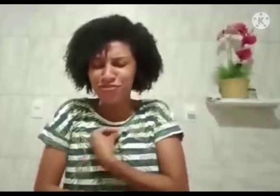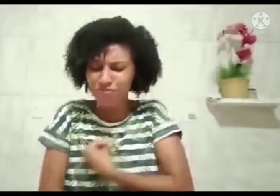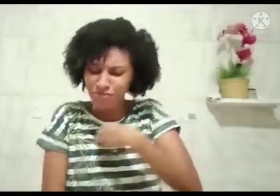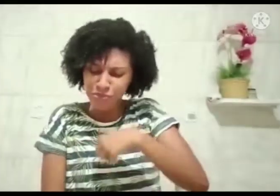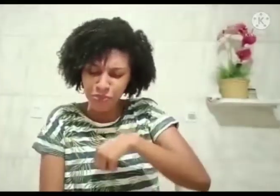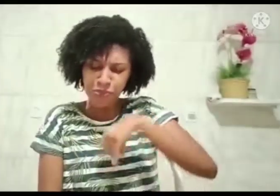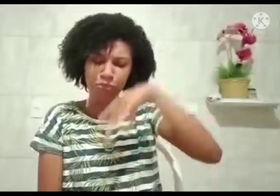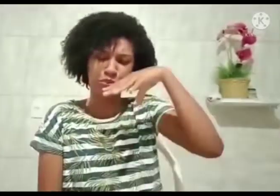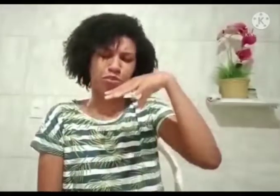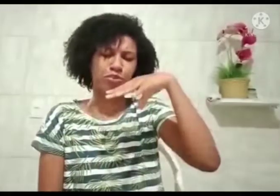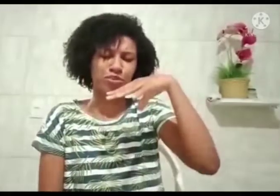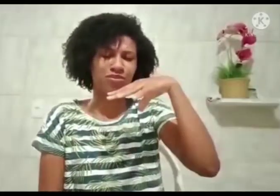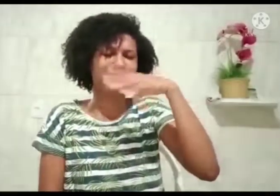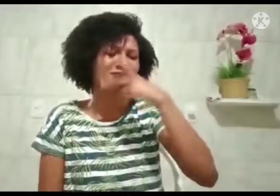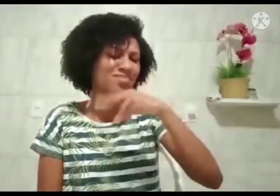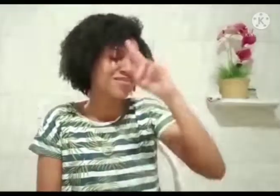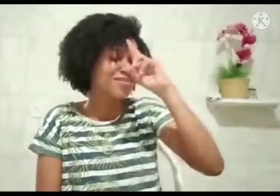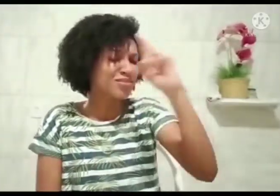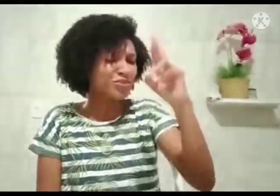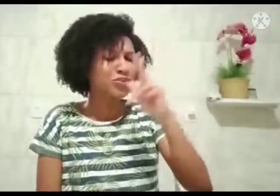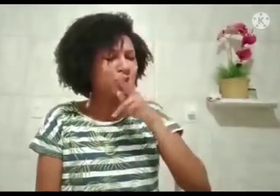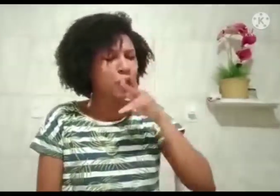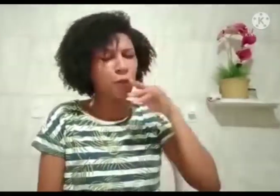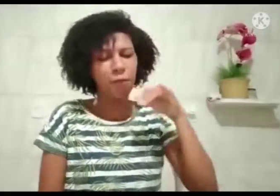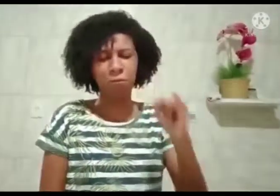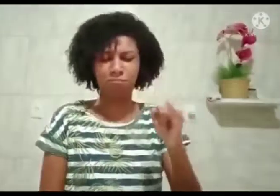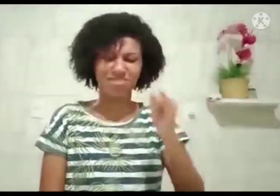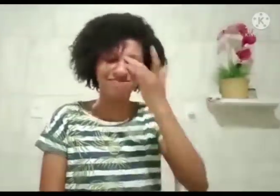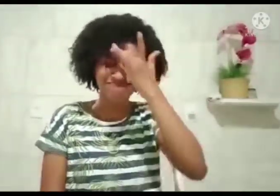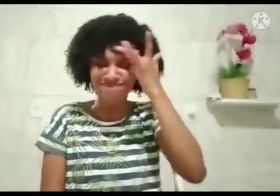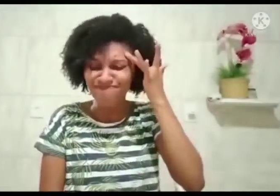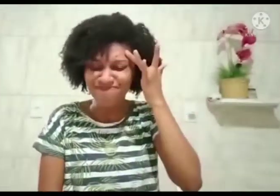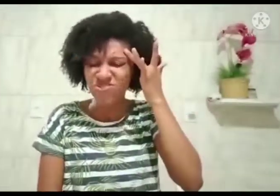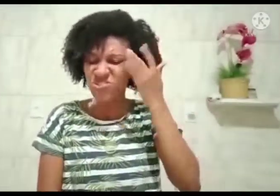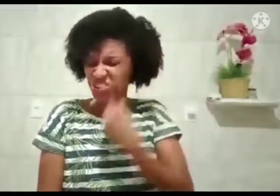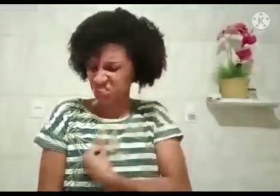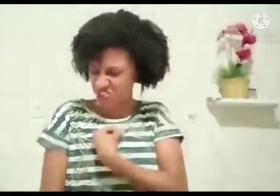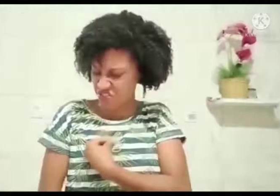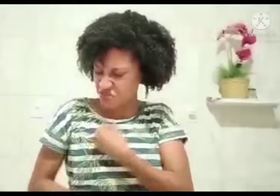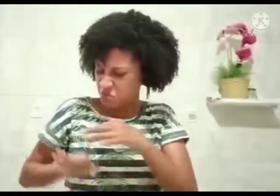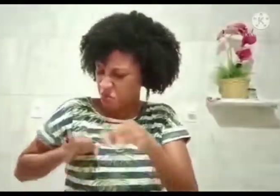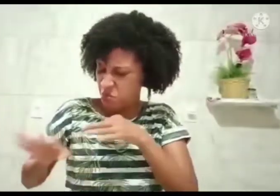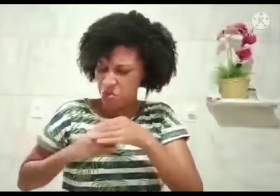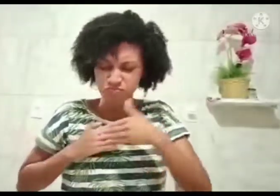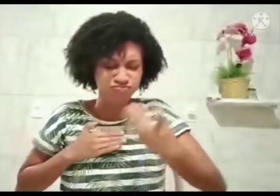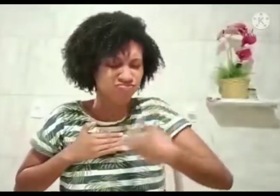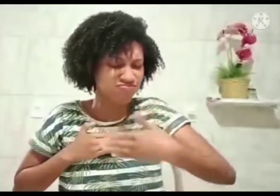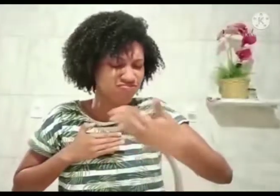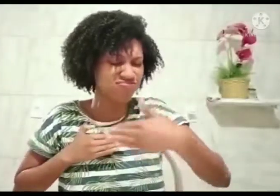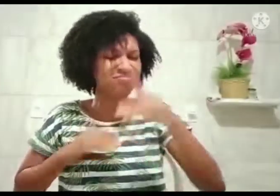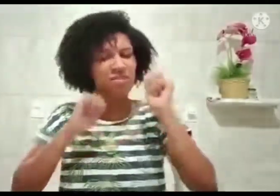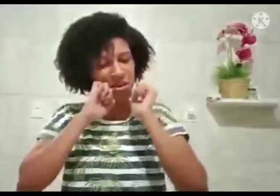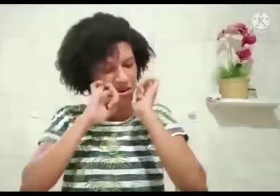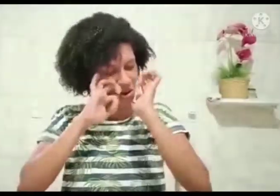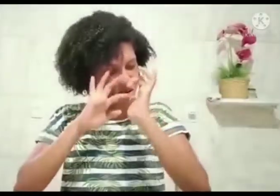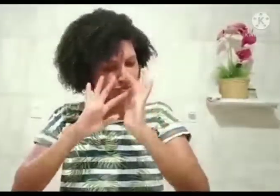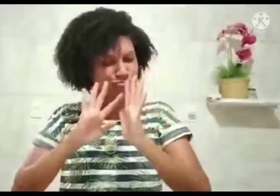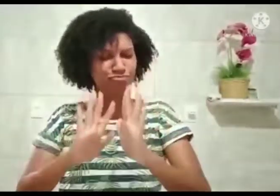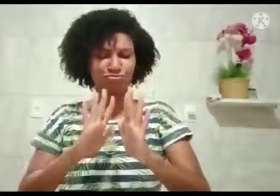Nós sabemos que precisamos estar ajustados contigo, prontos, Pai. Existem pessoas, Senhor, que estão nesse processo,